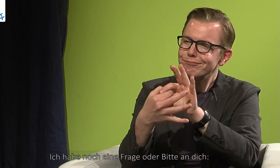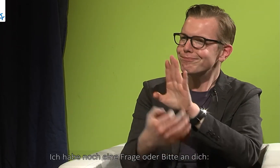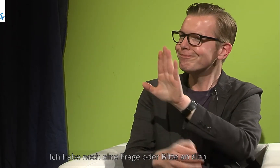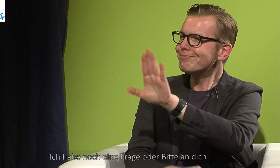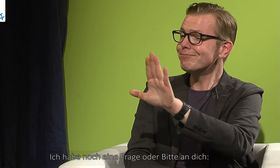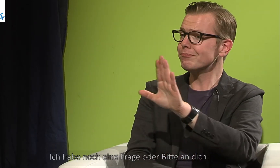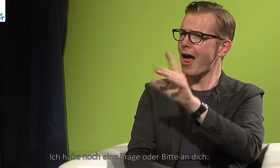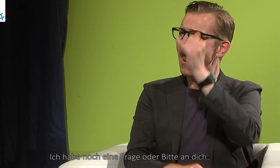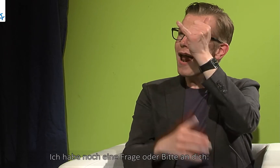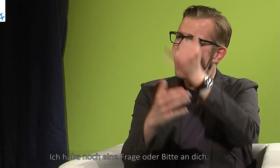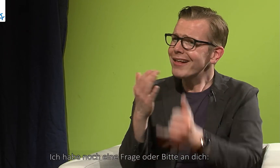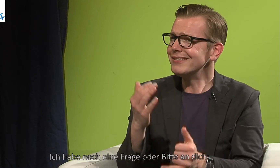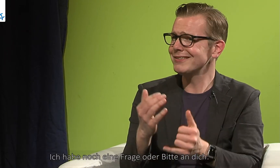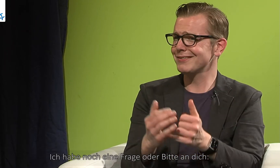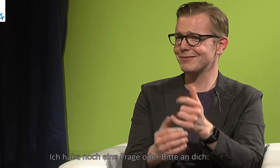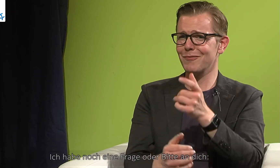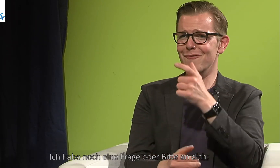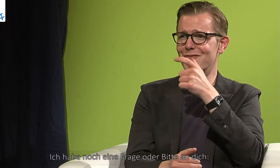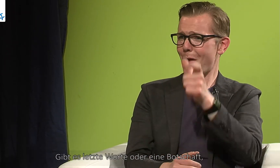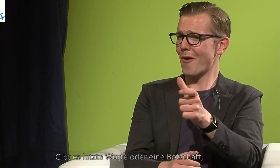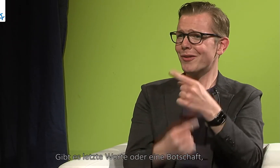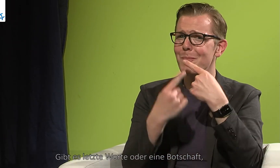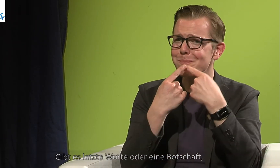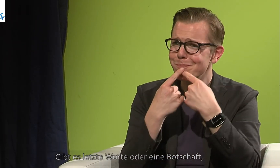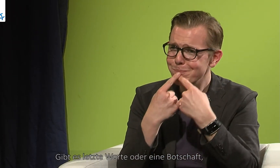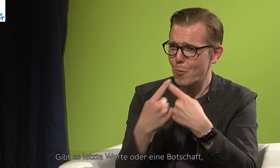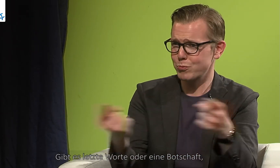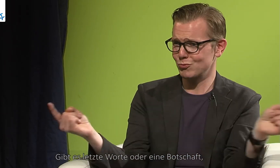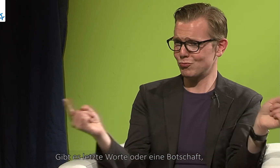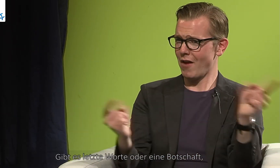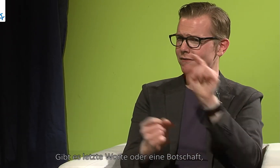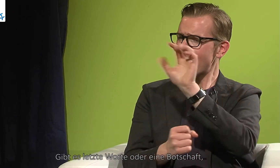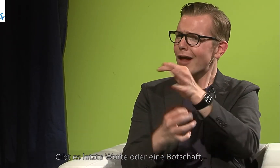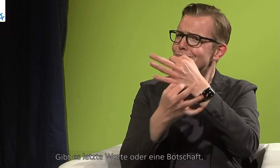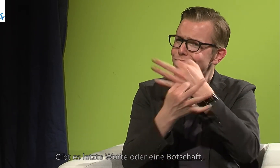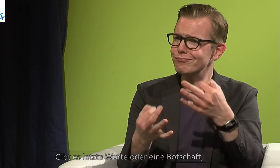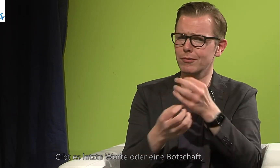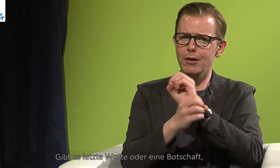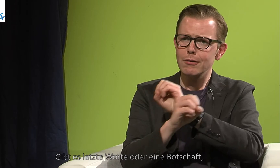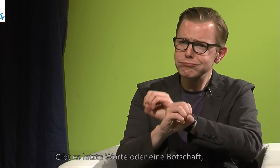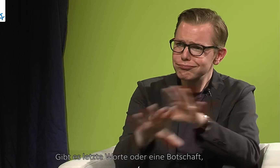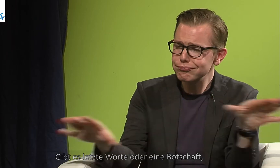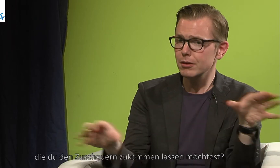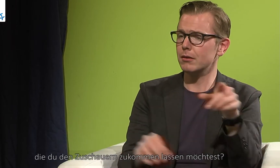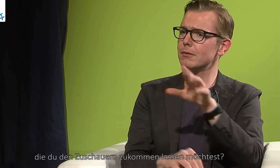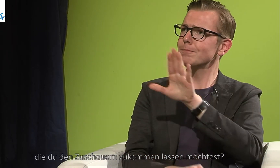habe nochmal eine Frage oder eine Bitte an dich. Gibt es letzte Worte oder eine Botschaft, die du den